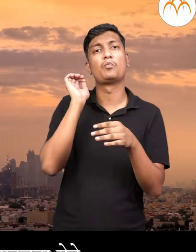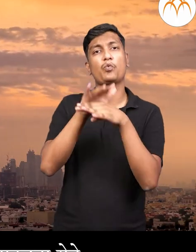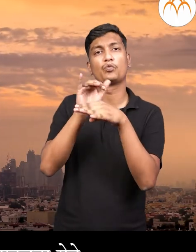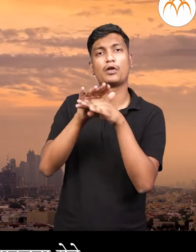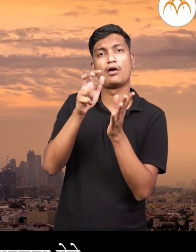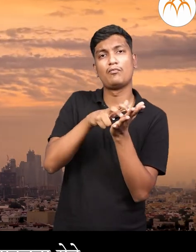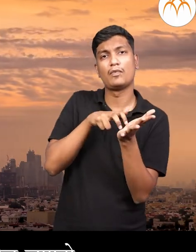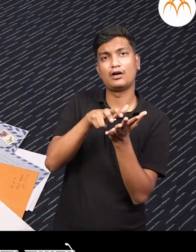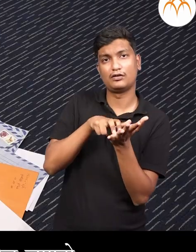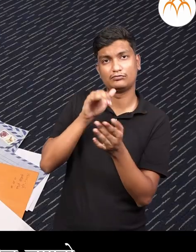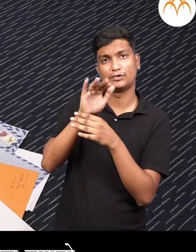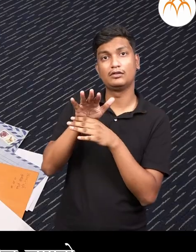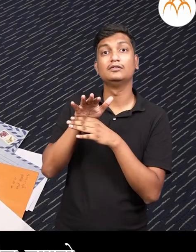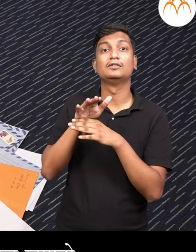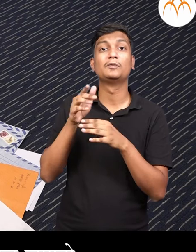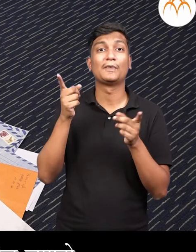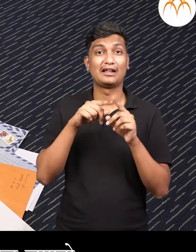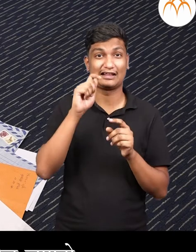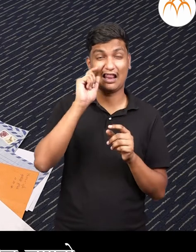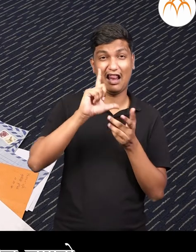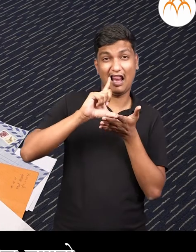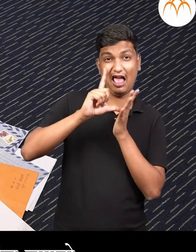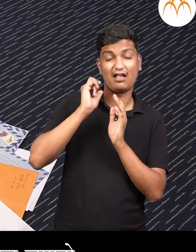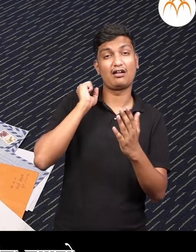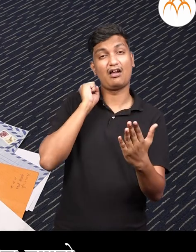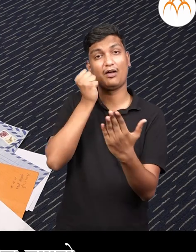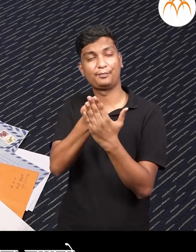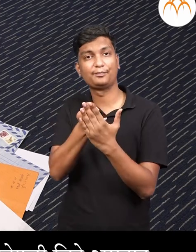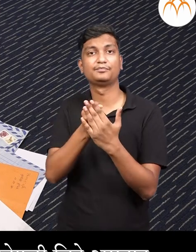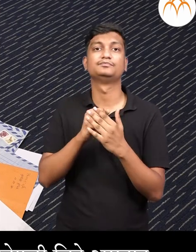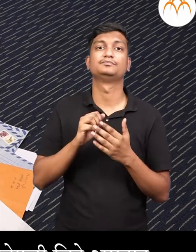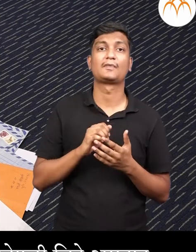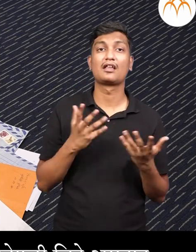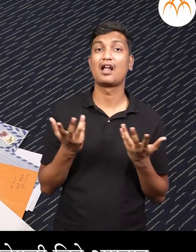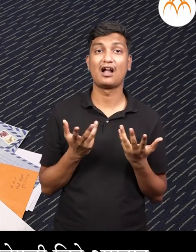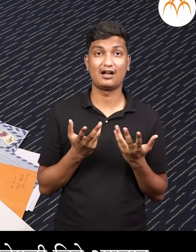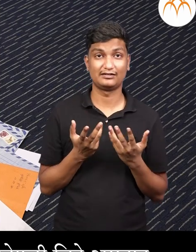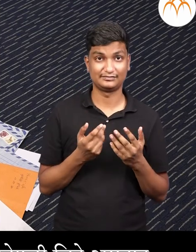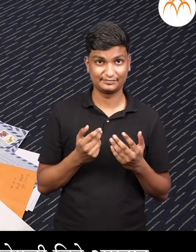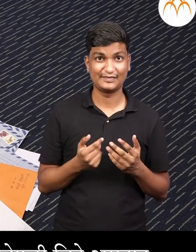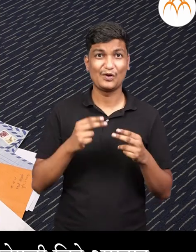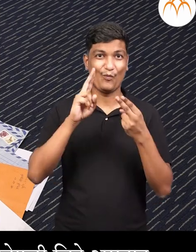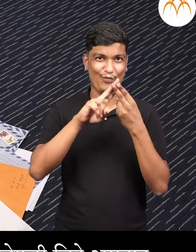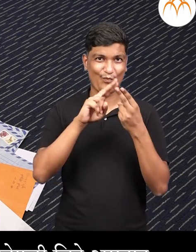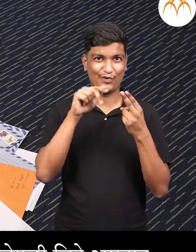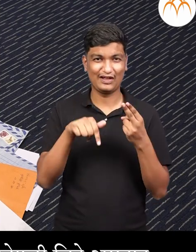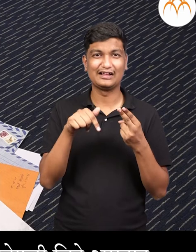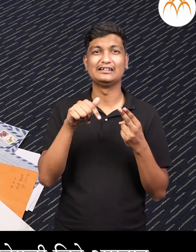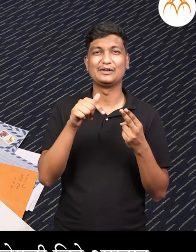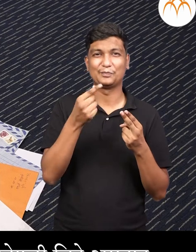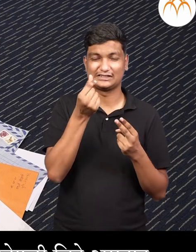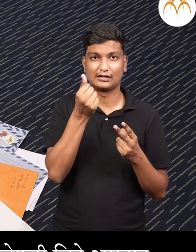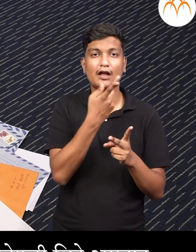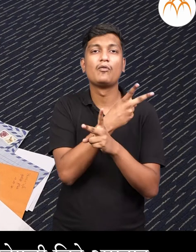पाठू तायेते मात्र पत्र पोचायला खूप वे लगतो वेग वेगल्या किम्ती चा तिकेटानवर वेग वेगल्य चित्रे